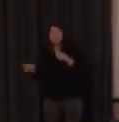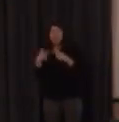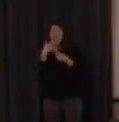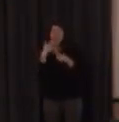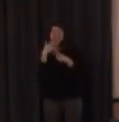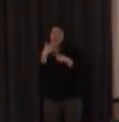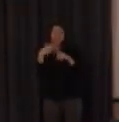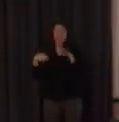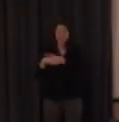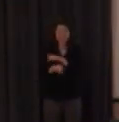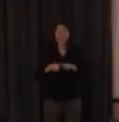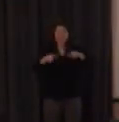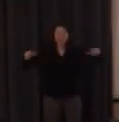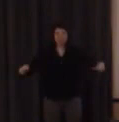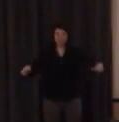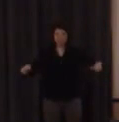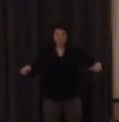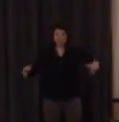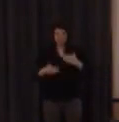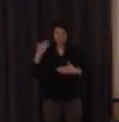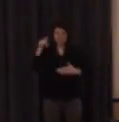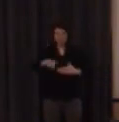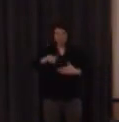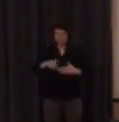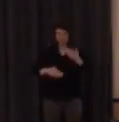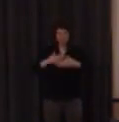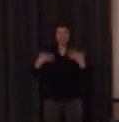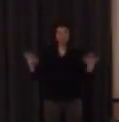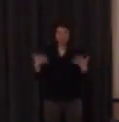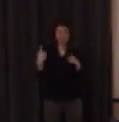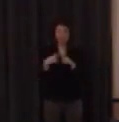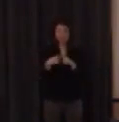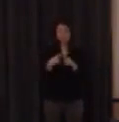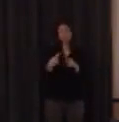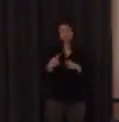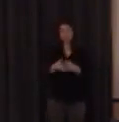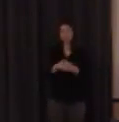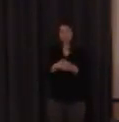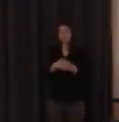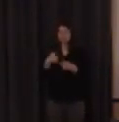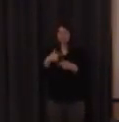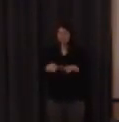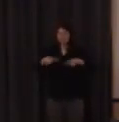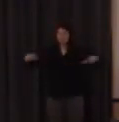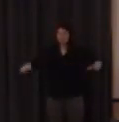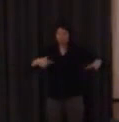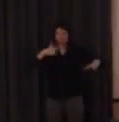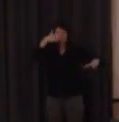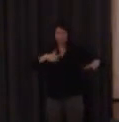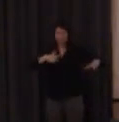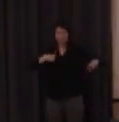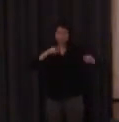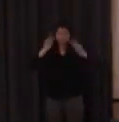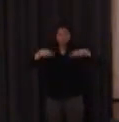aula porque claro en la entrada al aula yo me veo en cierta medida un poco forzado a ir bueno